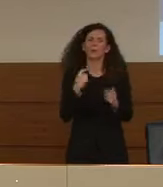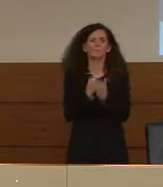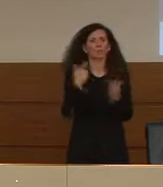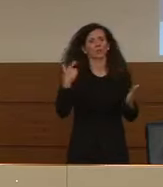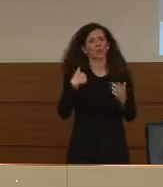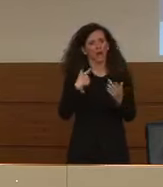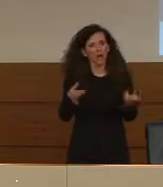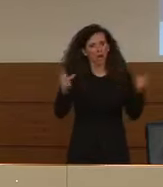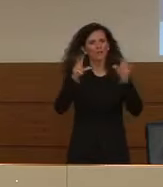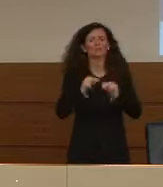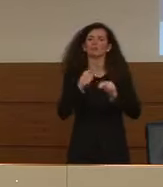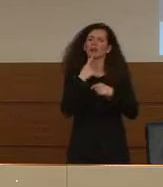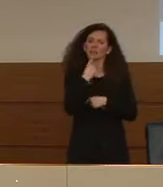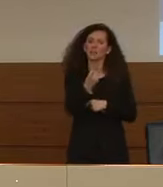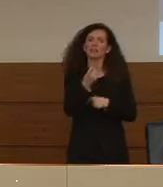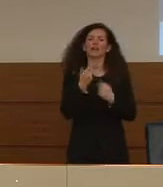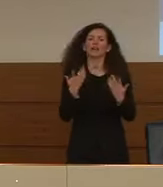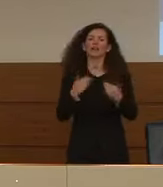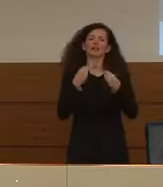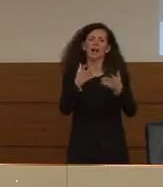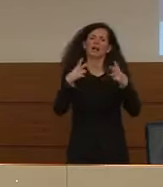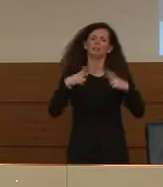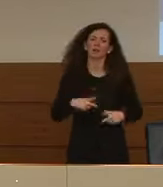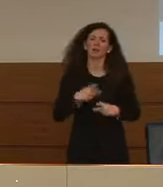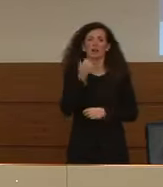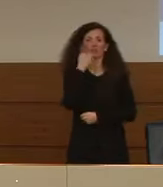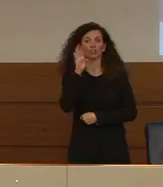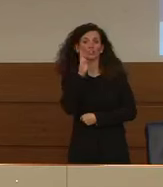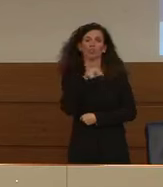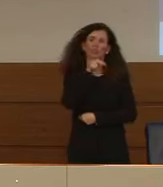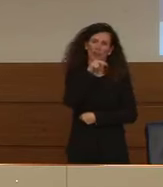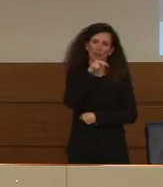ribadito proprio per dare serenità ai genitori e ai nonni.